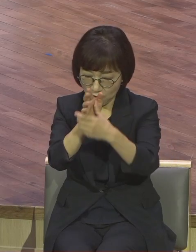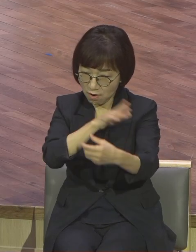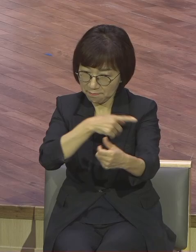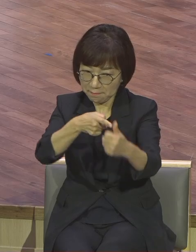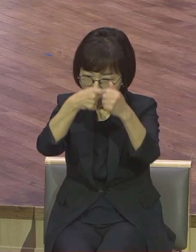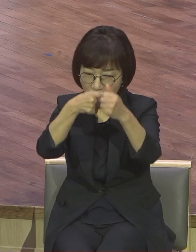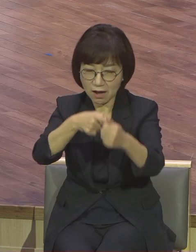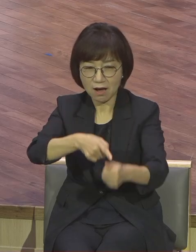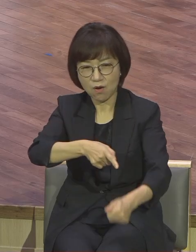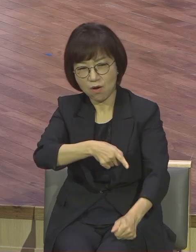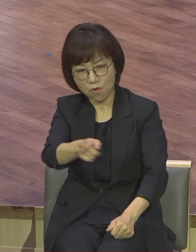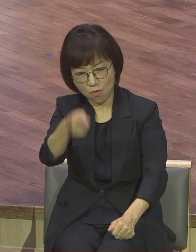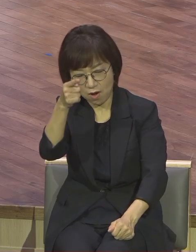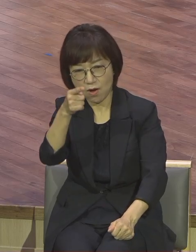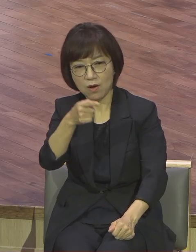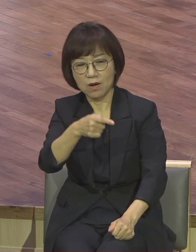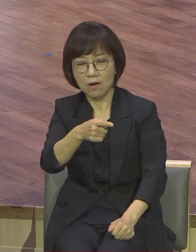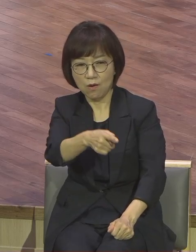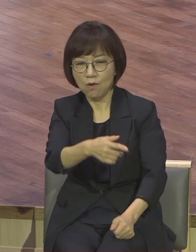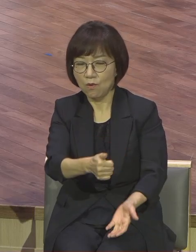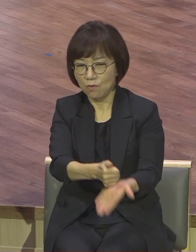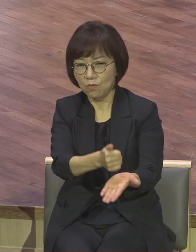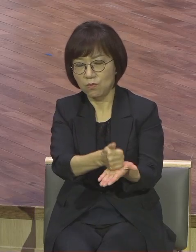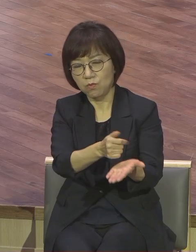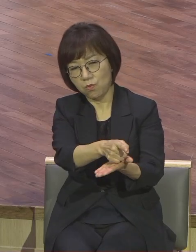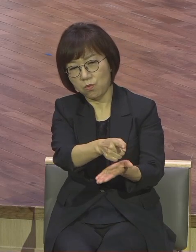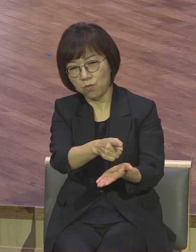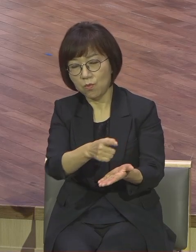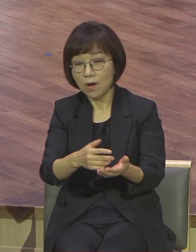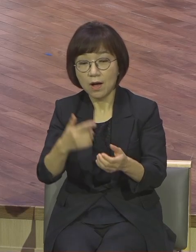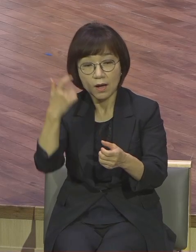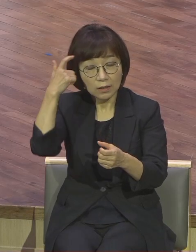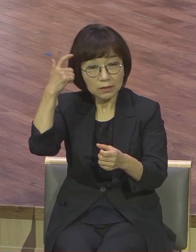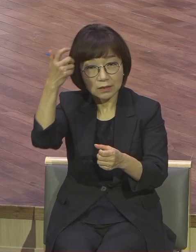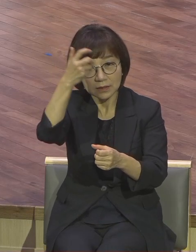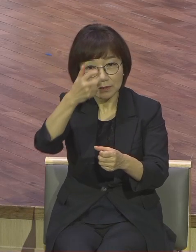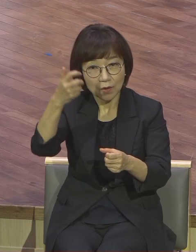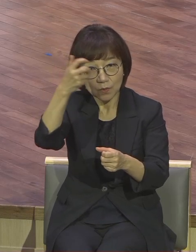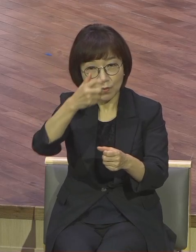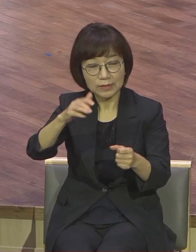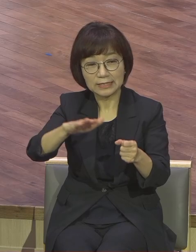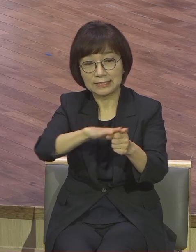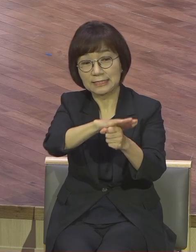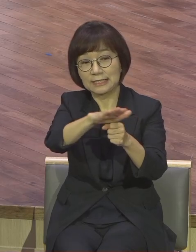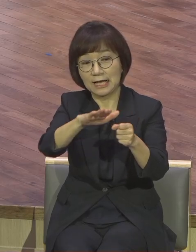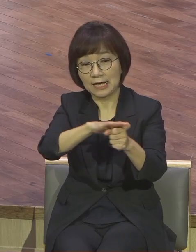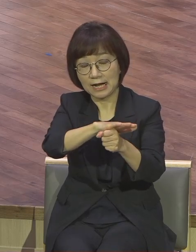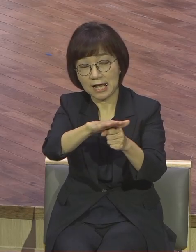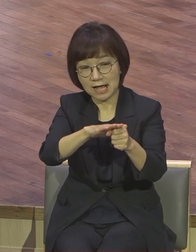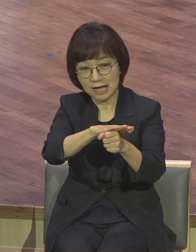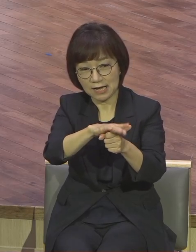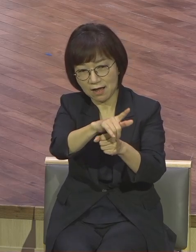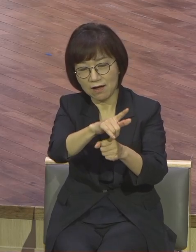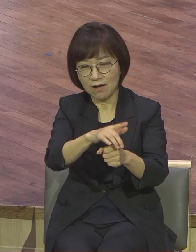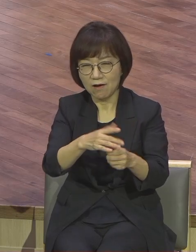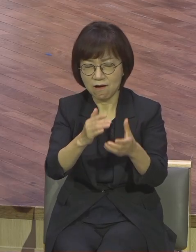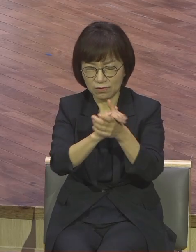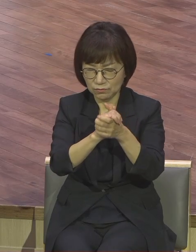많이 한 사람 저분을 정말로 영혼 사랑한 사람 흔심한 사람 그걸 인정되면 끝나버리고 그 사람 하나는 보장해버려